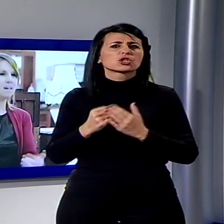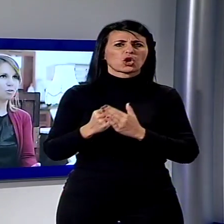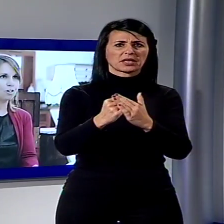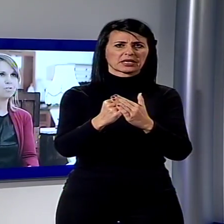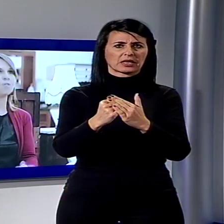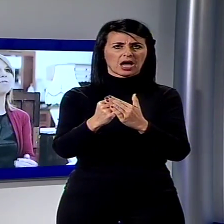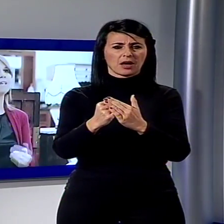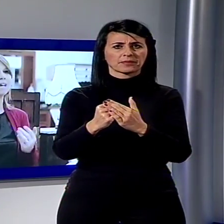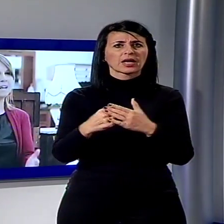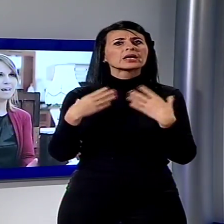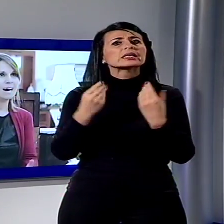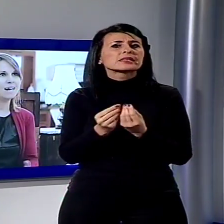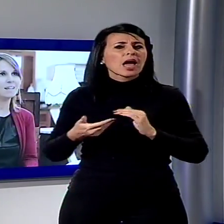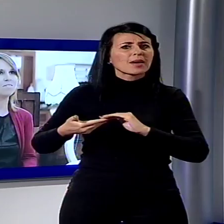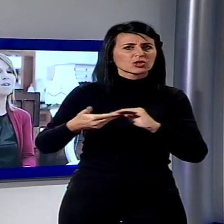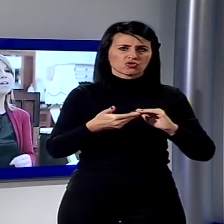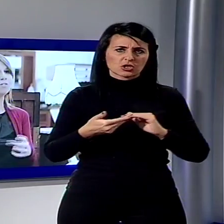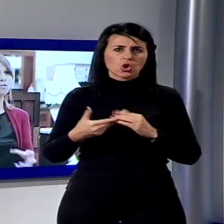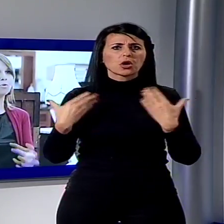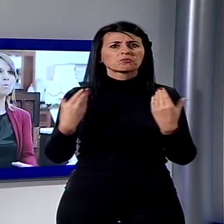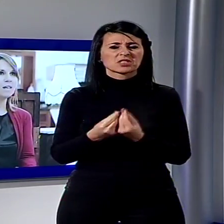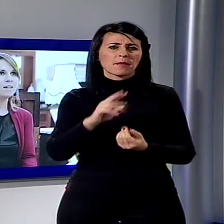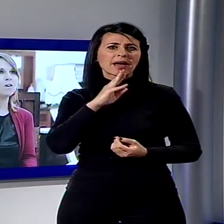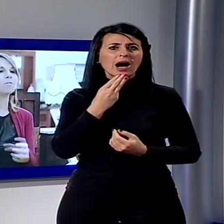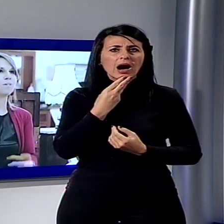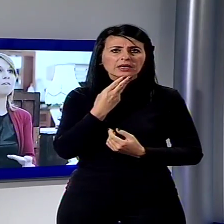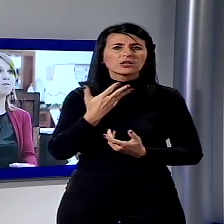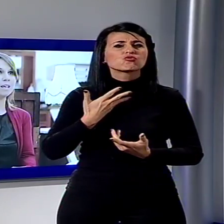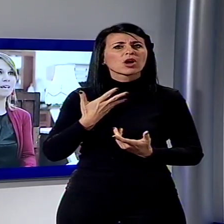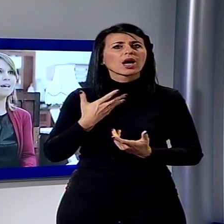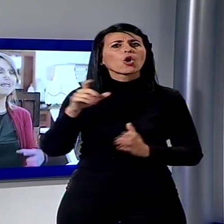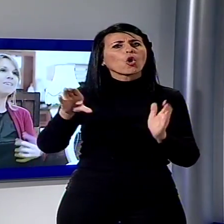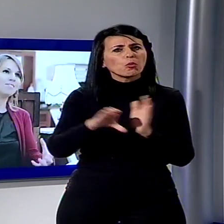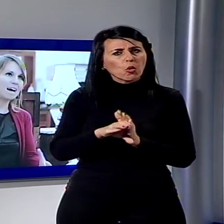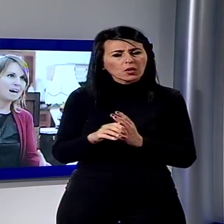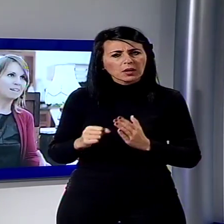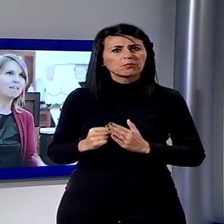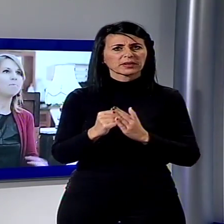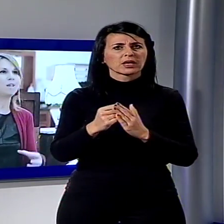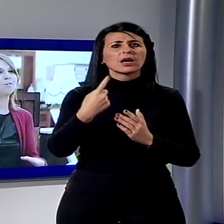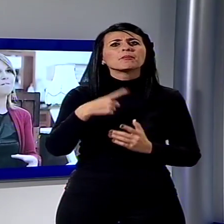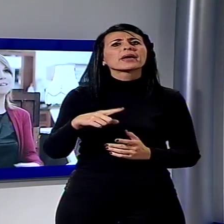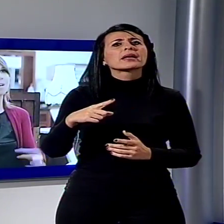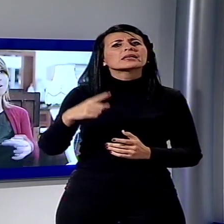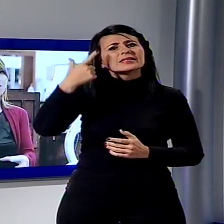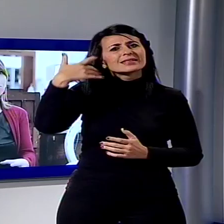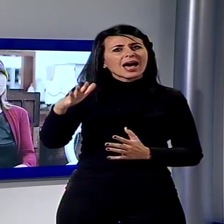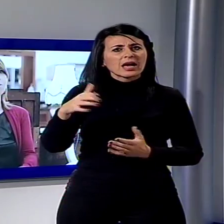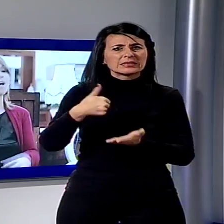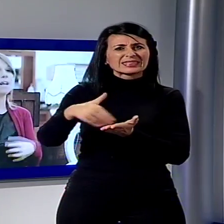associazioni, alla Caritas, si sono uniti, consapevoli che gli scarti potevano diventare una risorsa, la